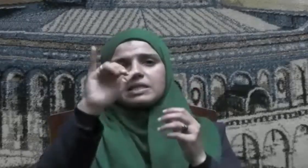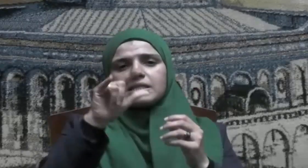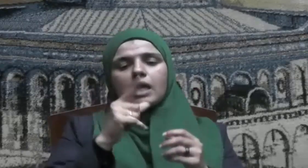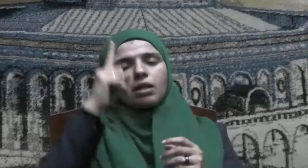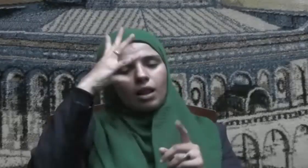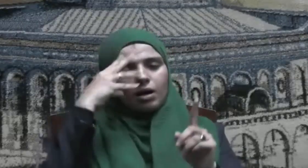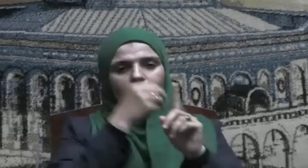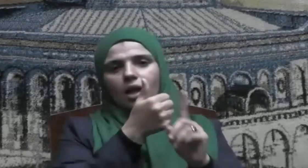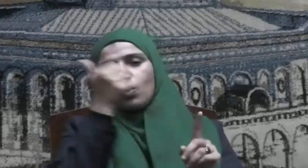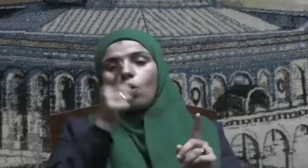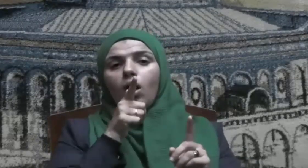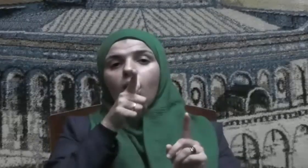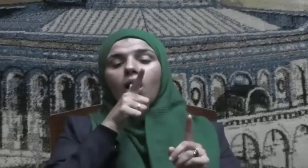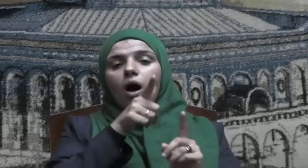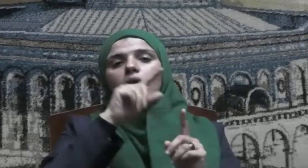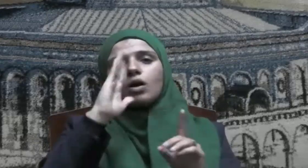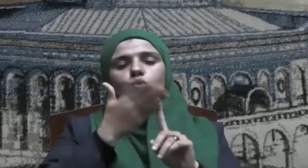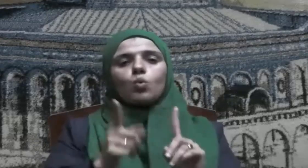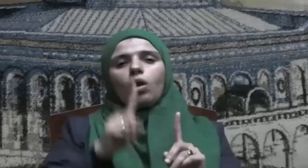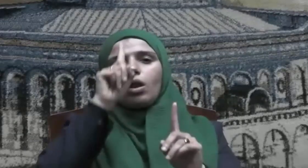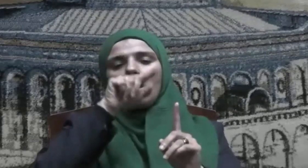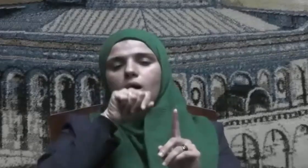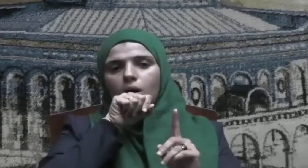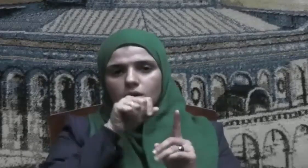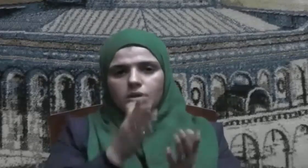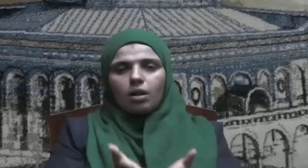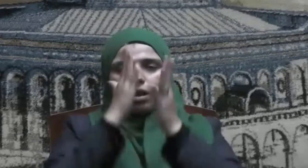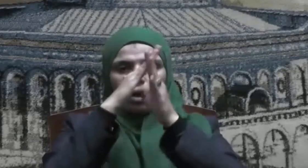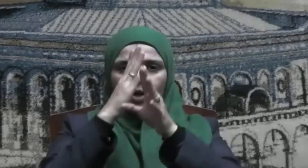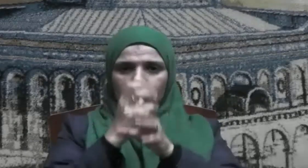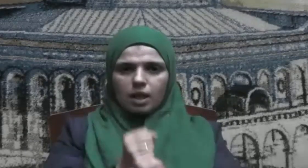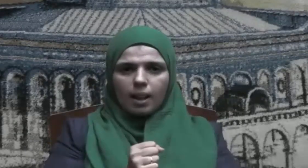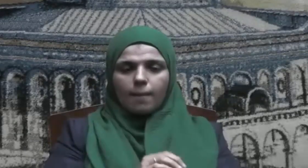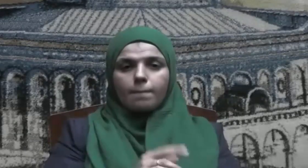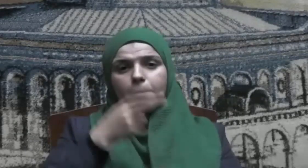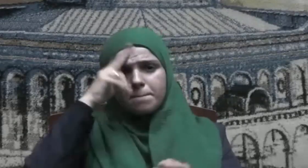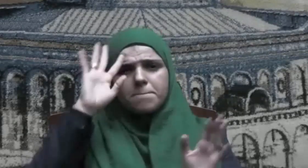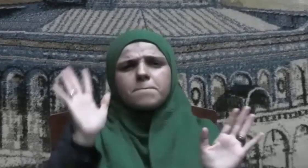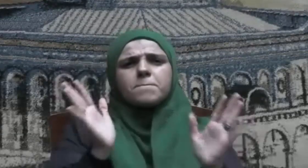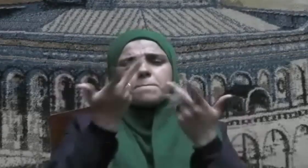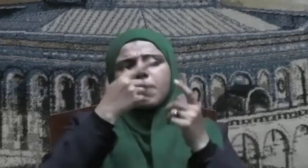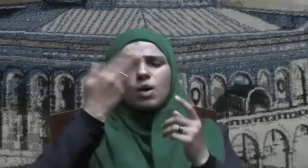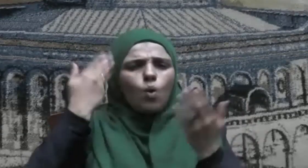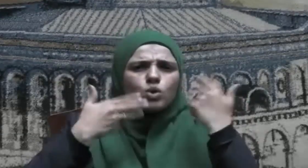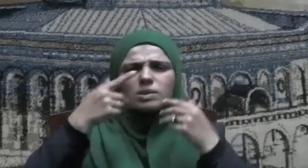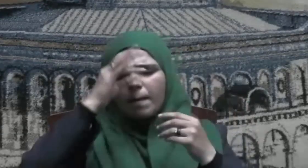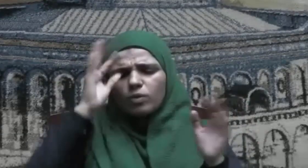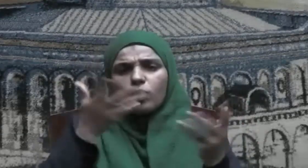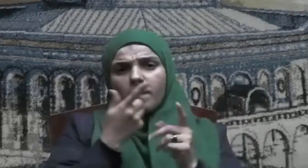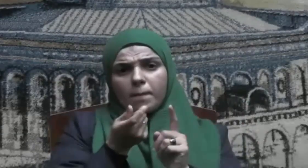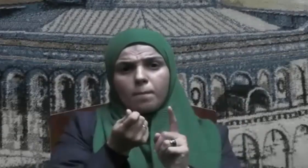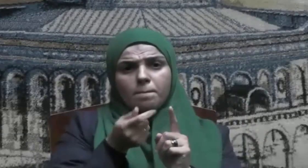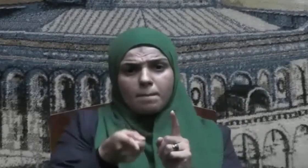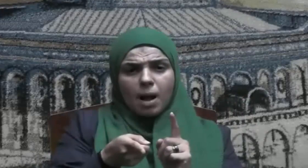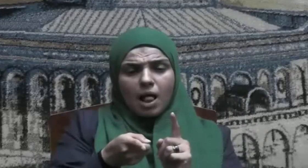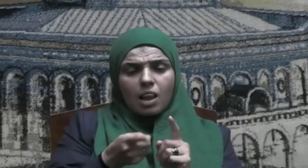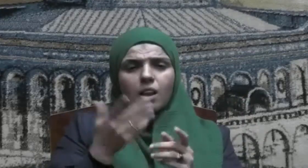قال رسول الله صلى الله عليه وسلم من أصيب دون ماله فهو شهيد ومن